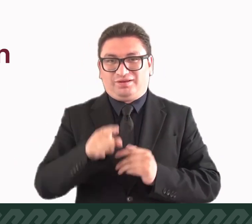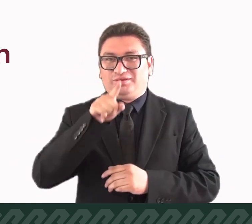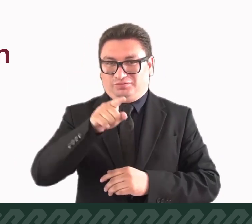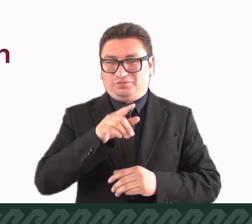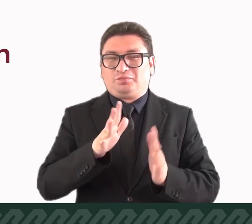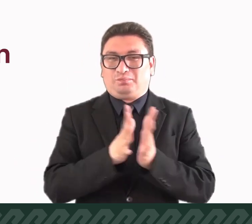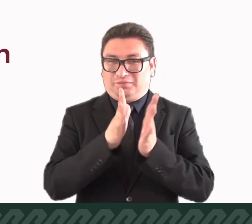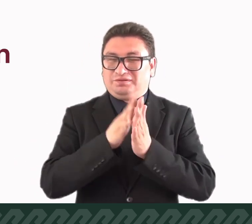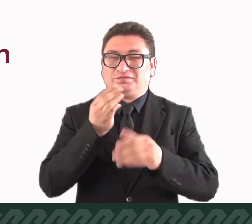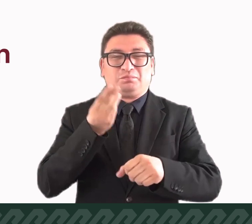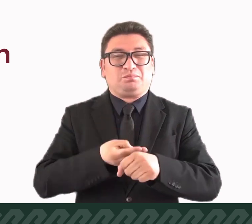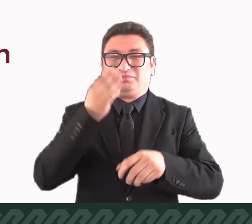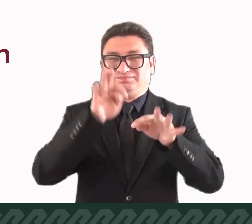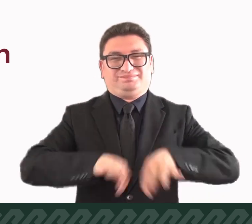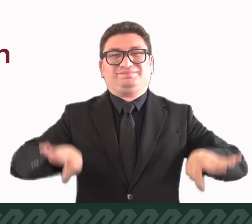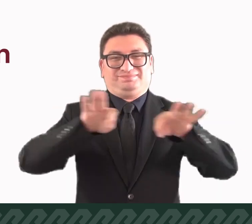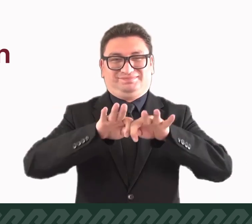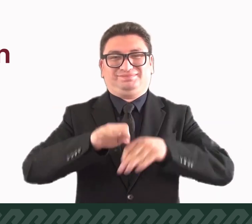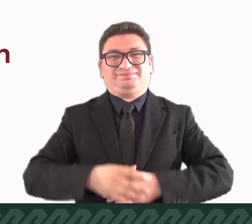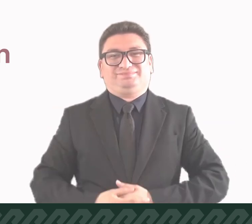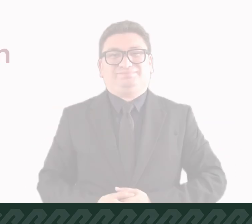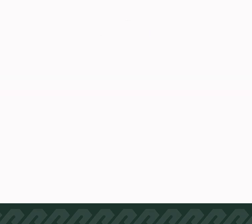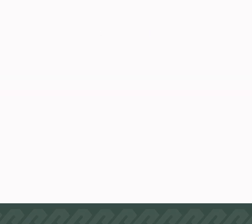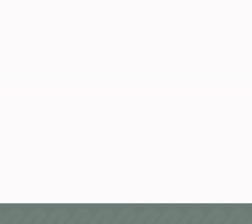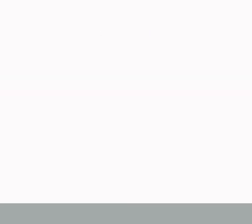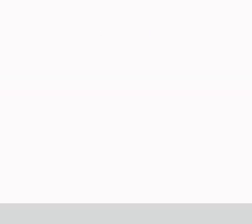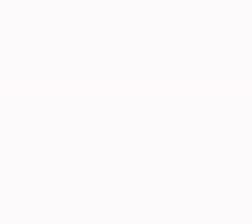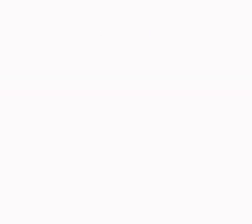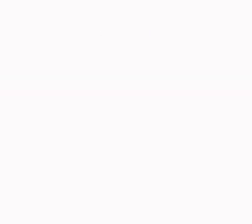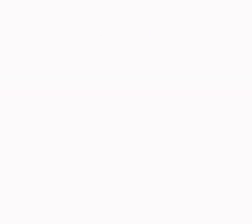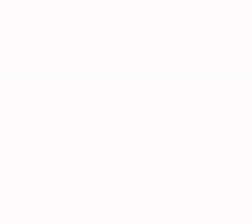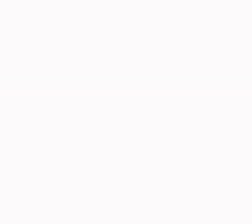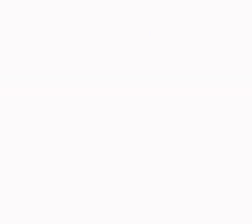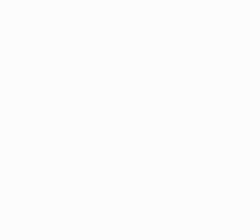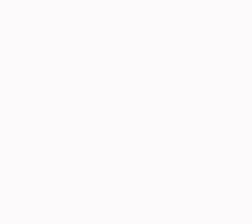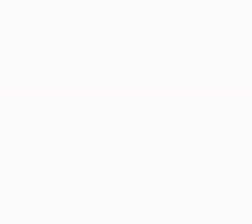No faltes, tu participación es muy importante.